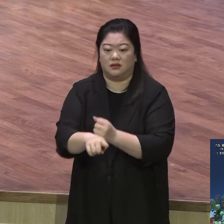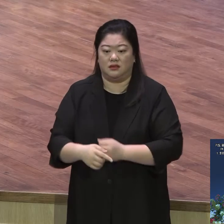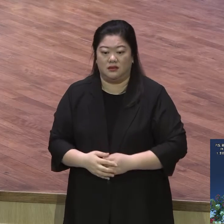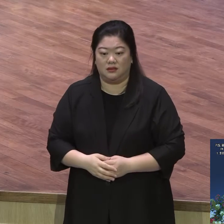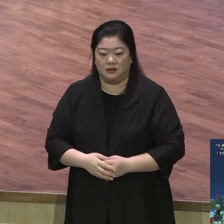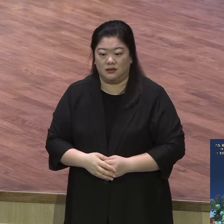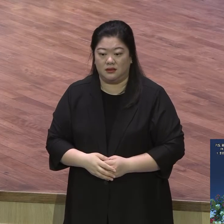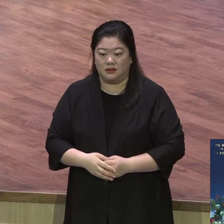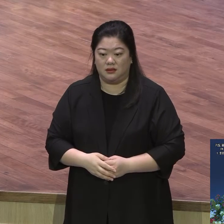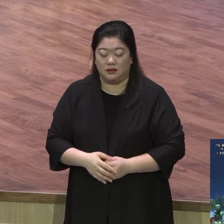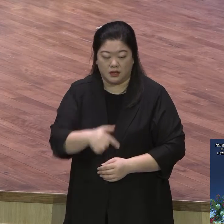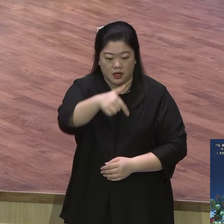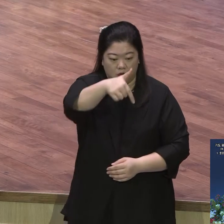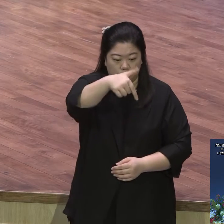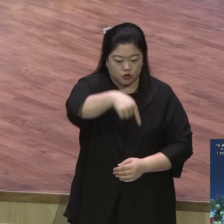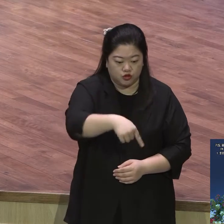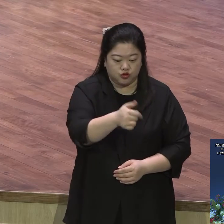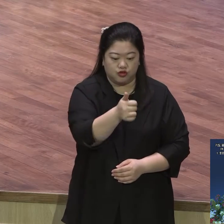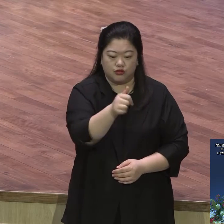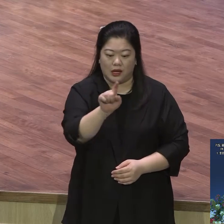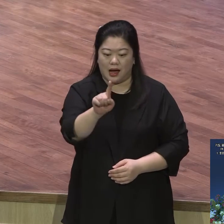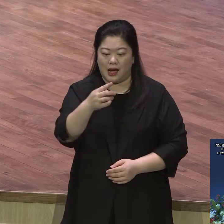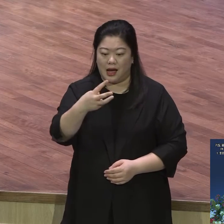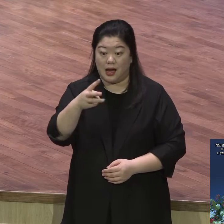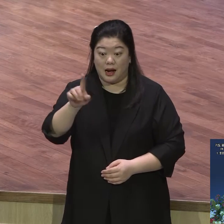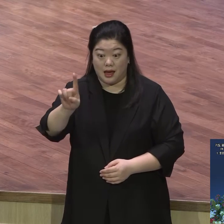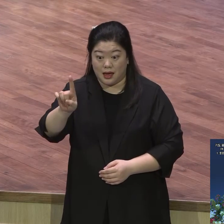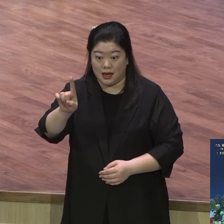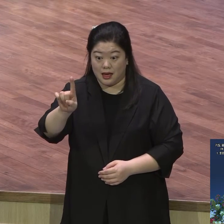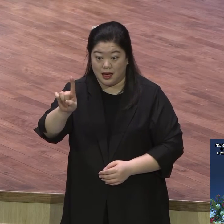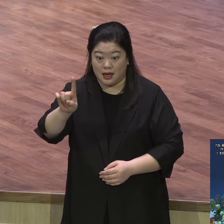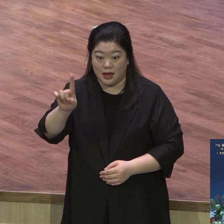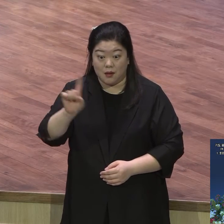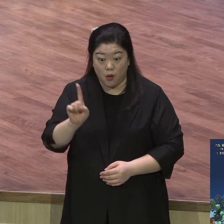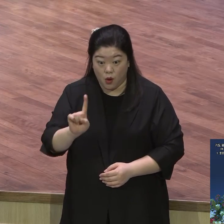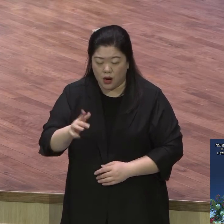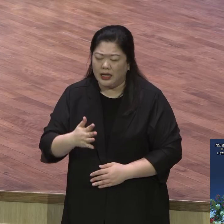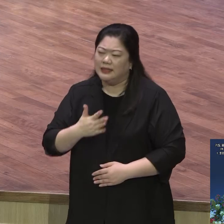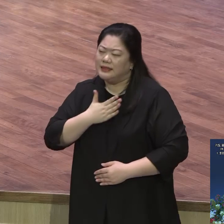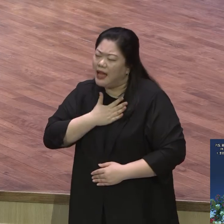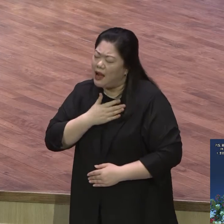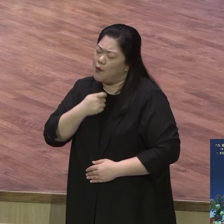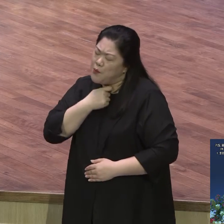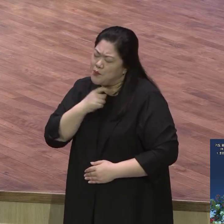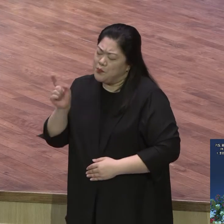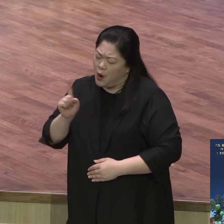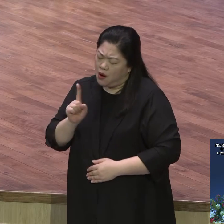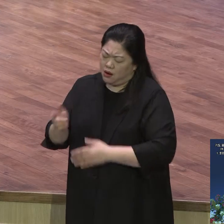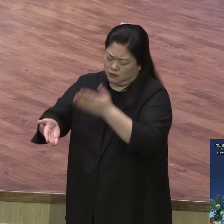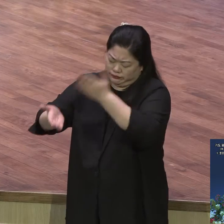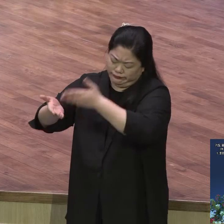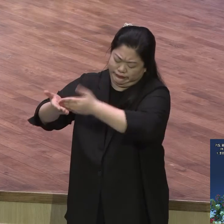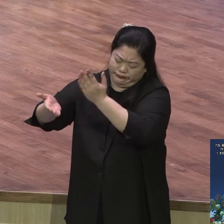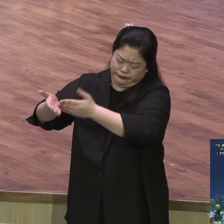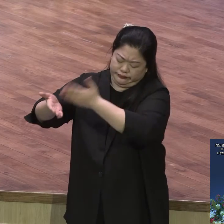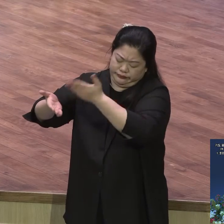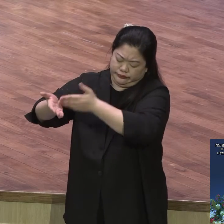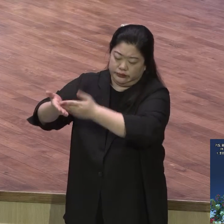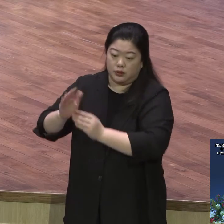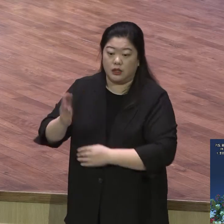우리의 원하는 말을 구체적으로 아래라 라는 의미에요. 구체적으로 얼른 뚱땅 대강